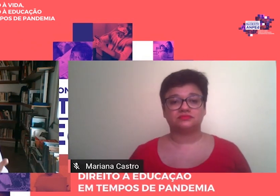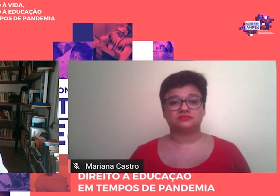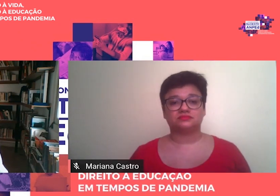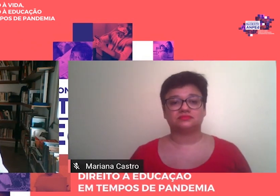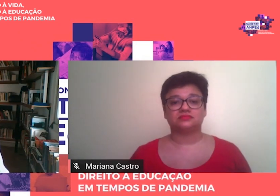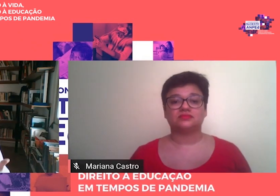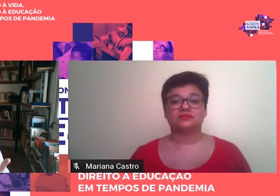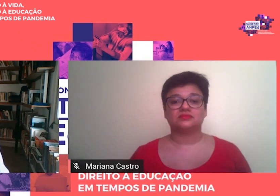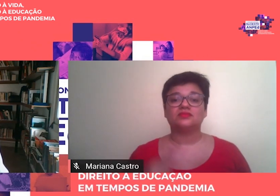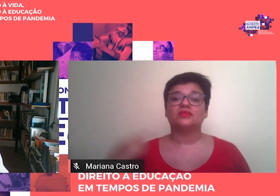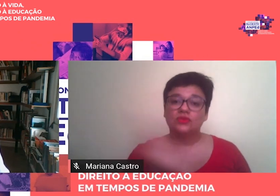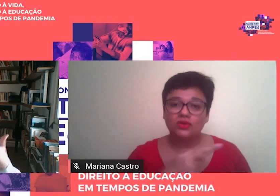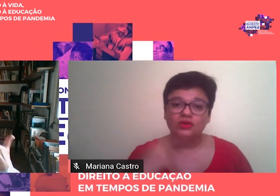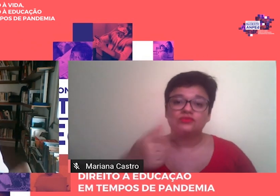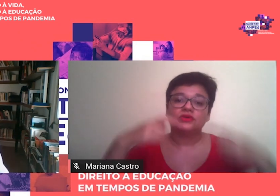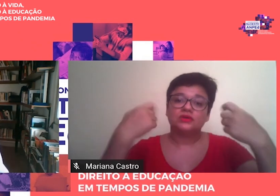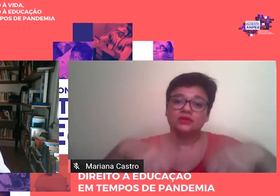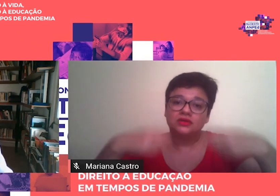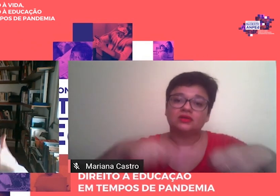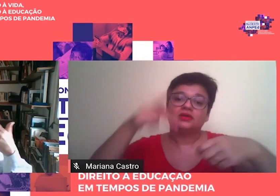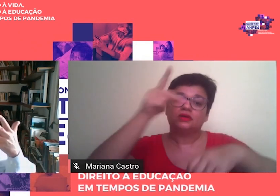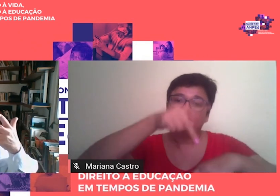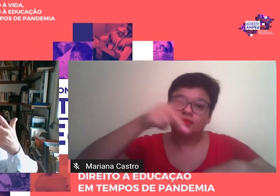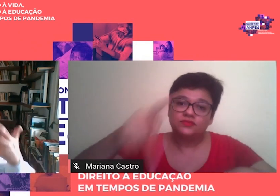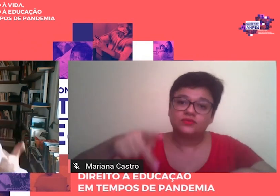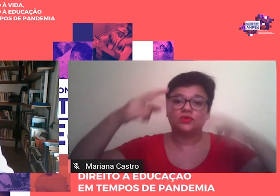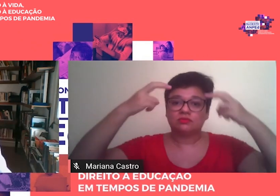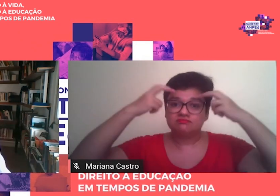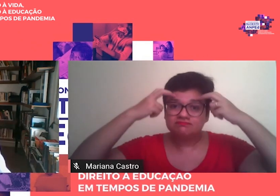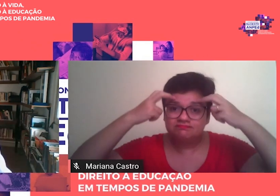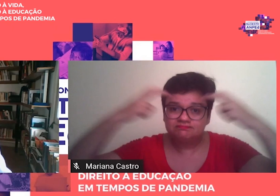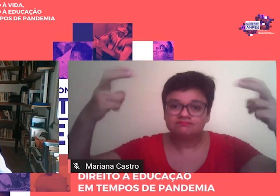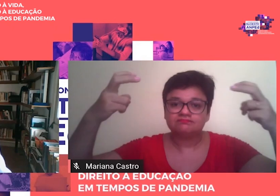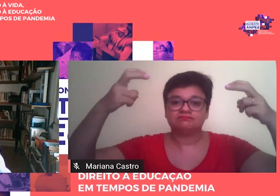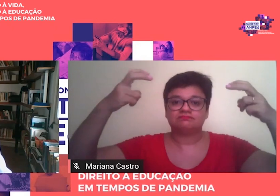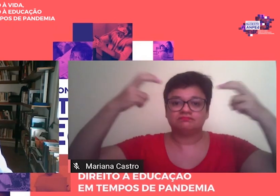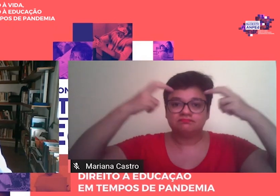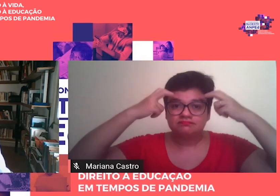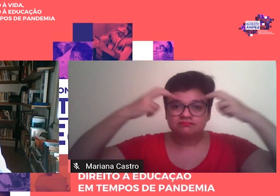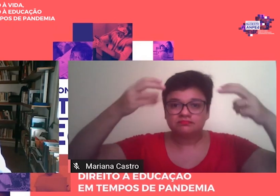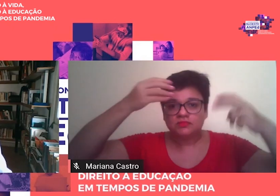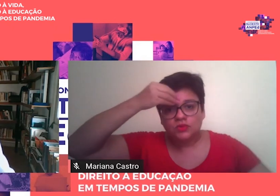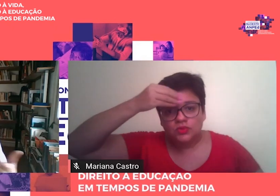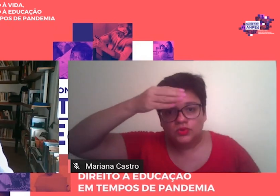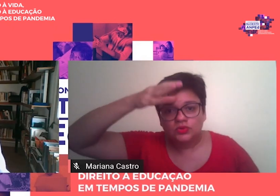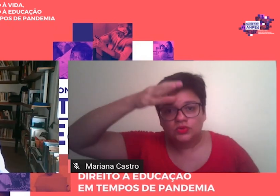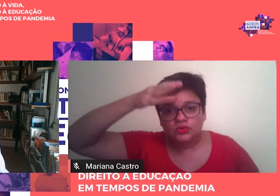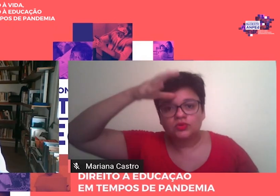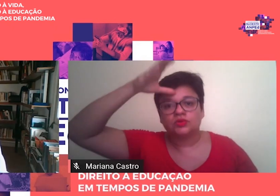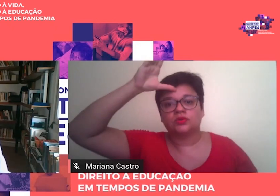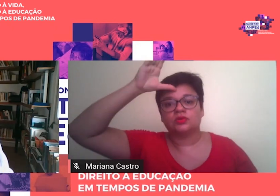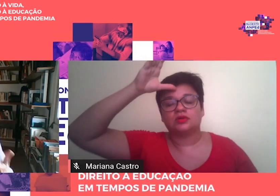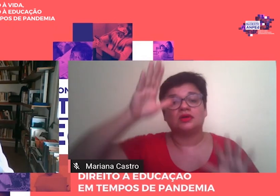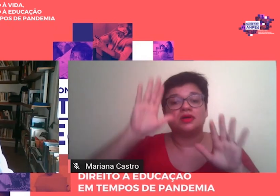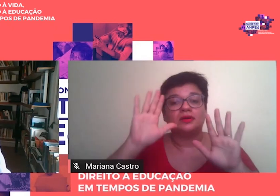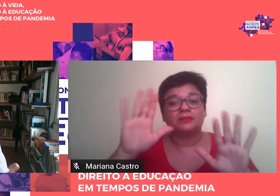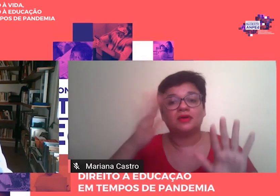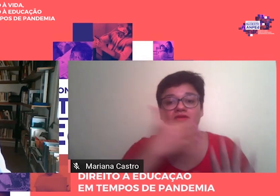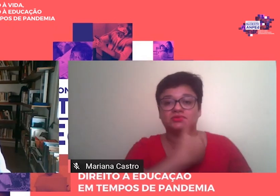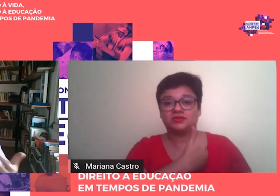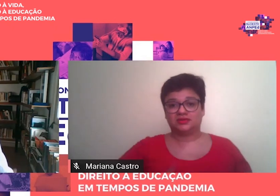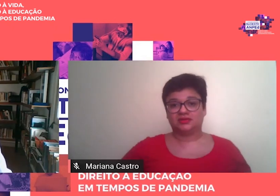nós precisamos de professores cultos, que tenham grande cultura, né, mas os governantes